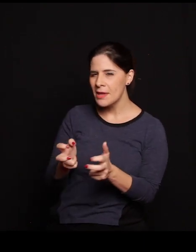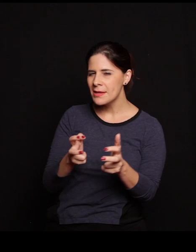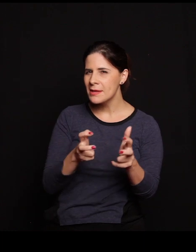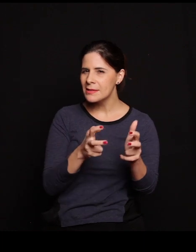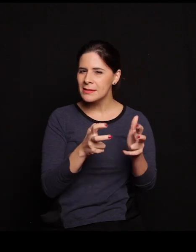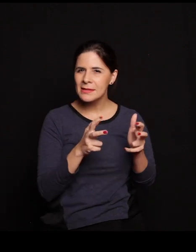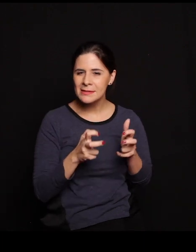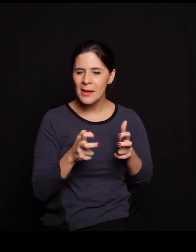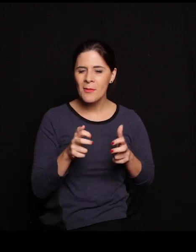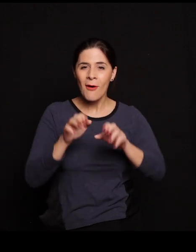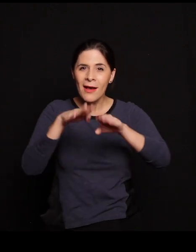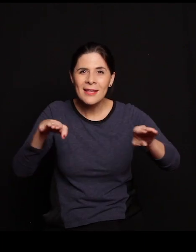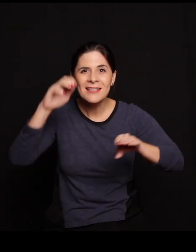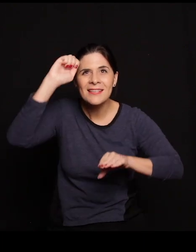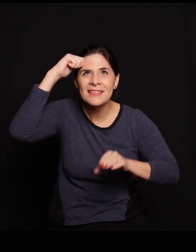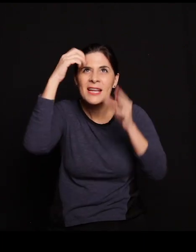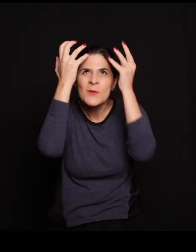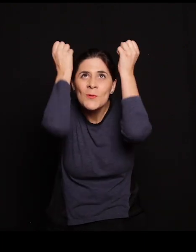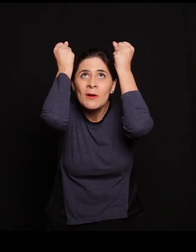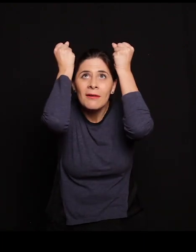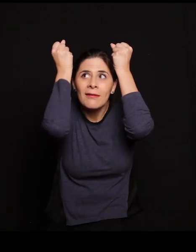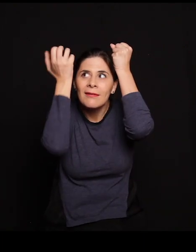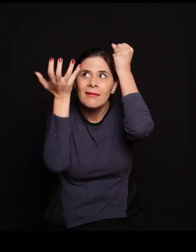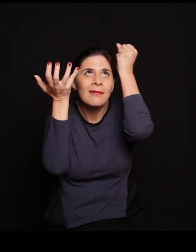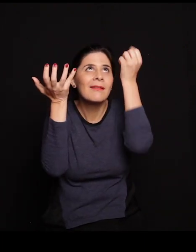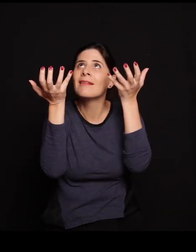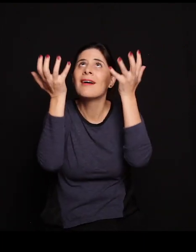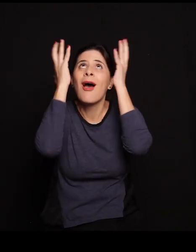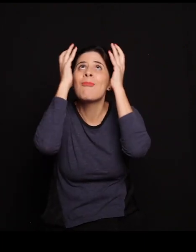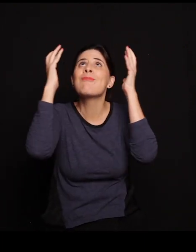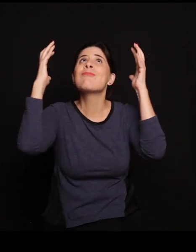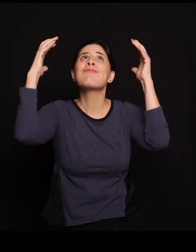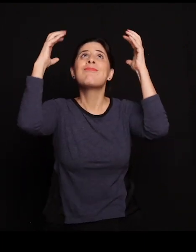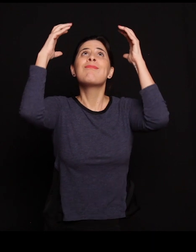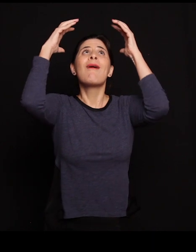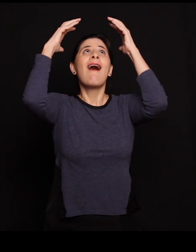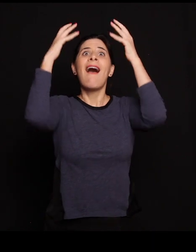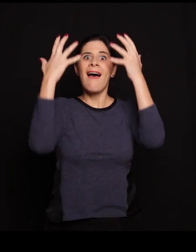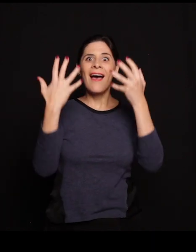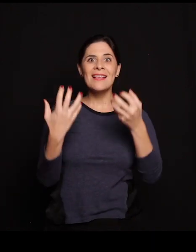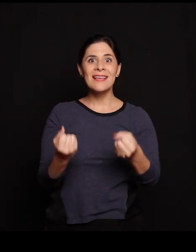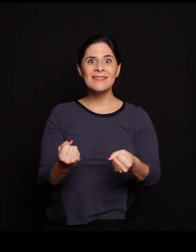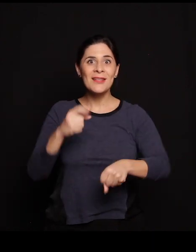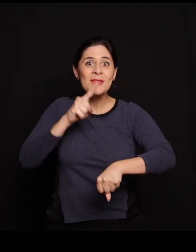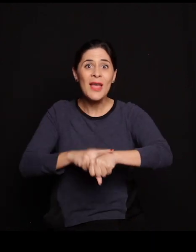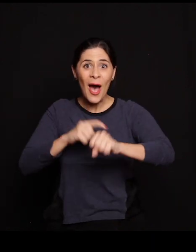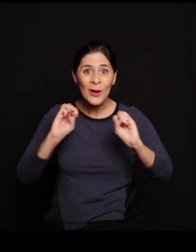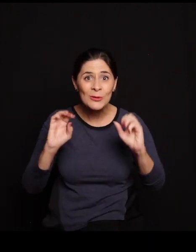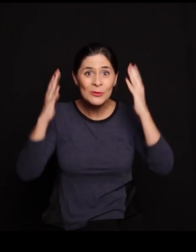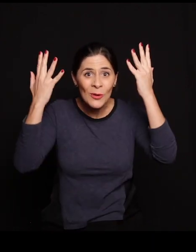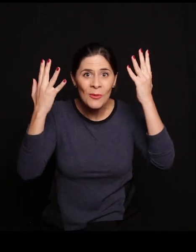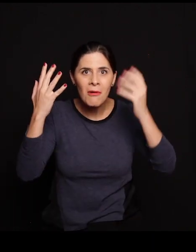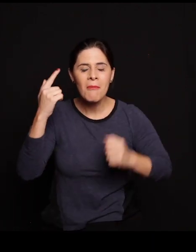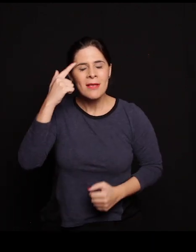cabelos tirando as xuxinhas que estão prendendo os seus cabelos crespos, soltando os seus cabelos crespos no meio da contação dessa